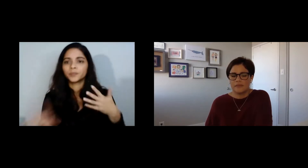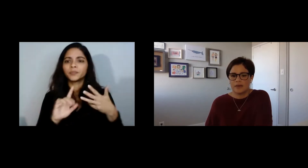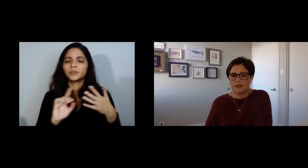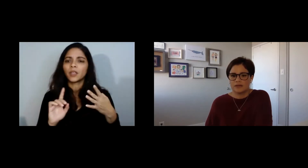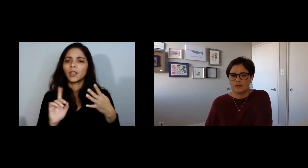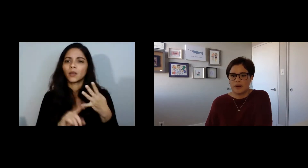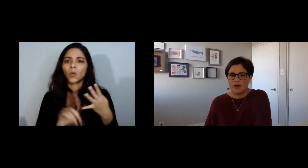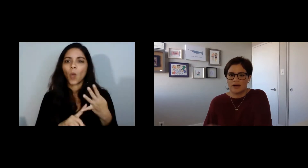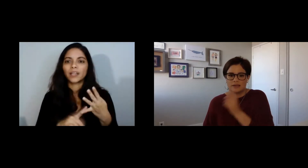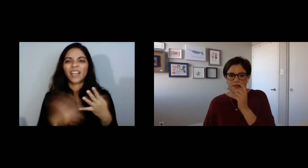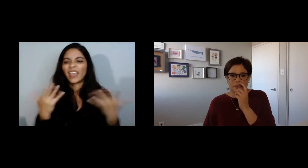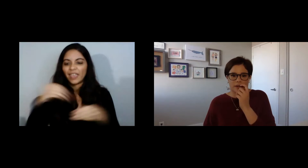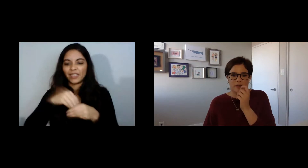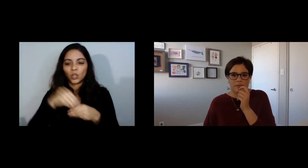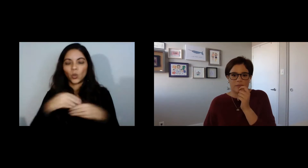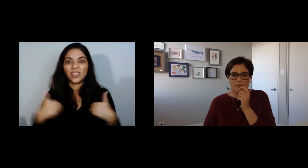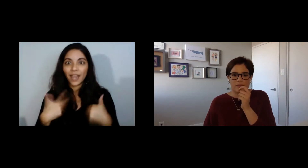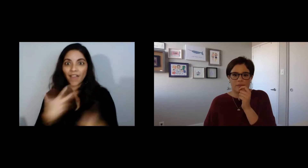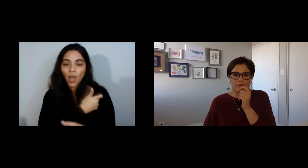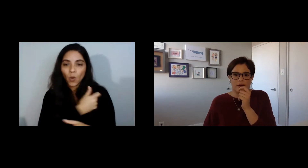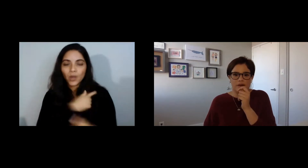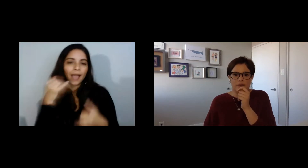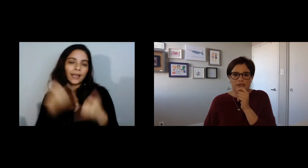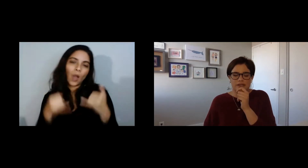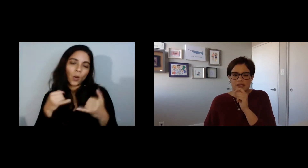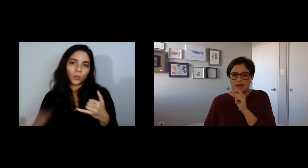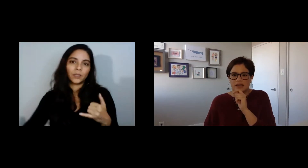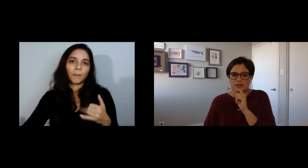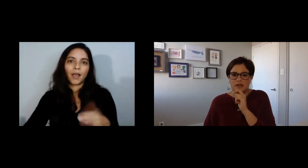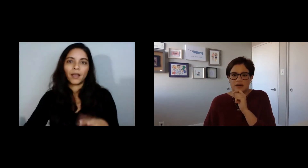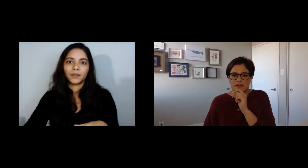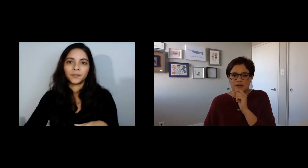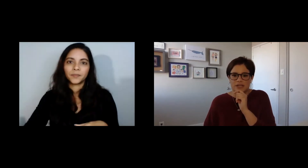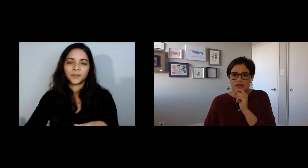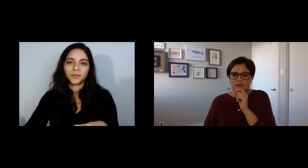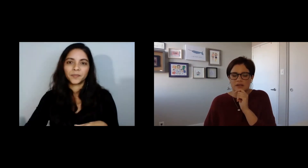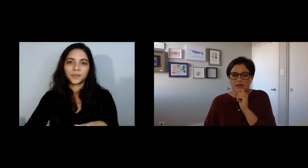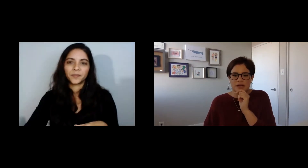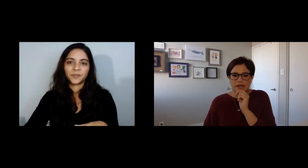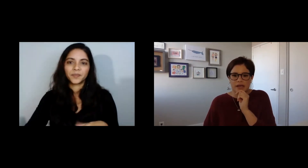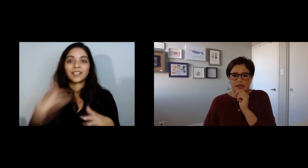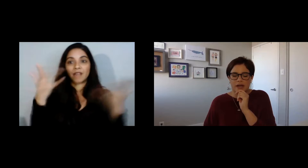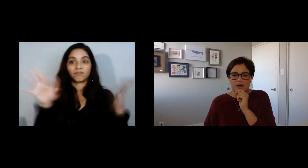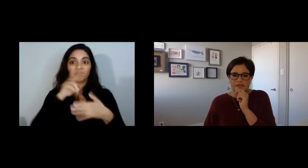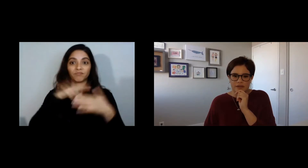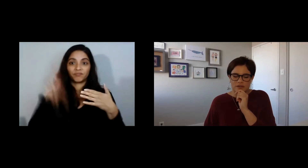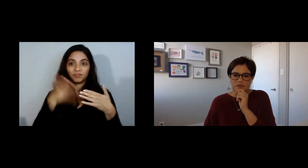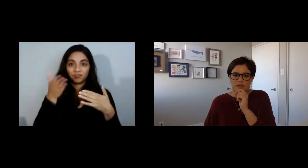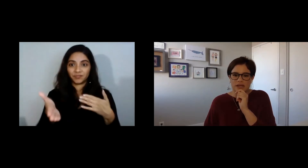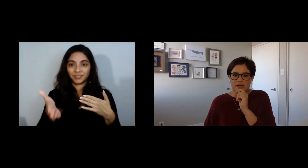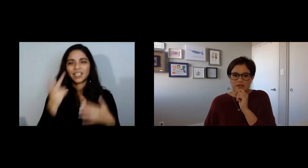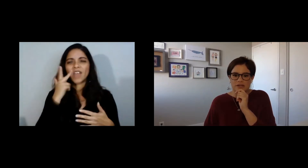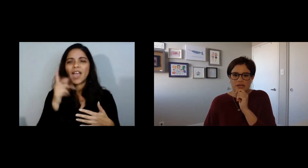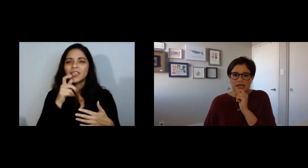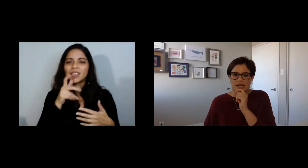entonces vamos a cerrar la encuesta y aquí están los resultados los efectos